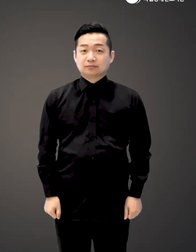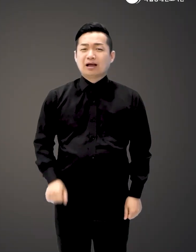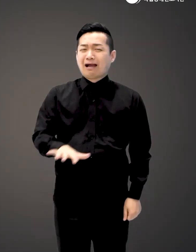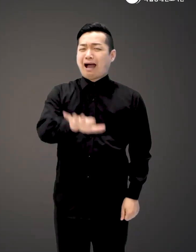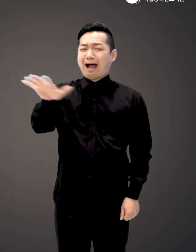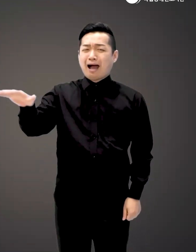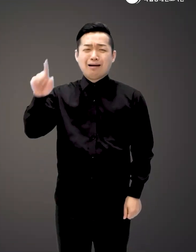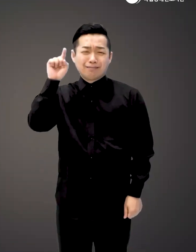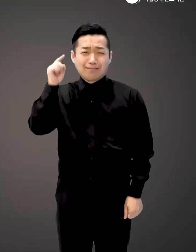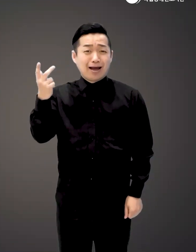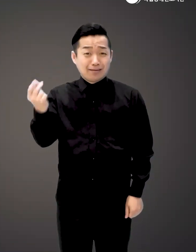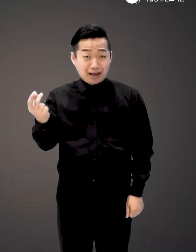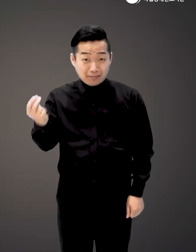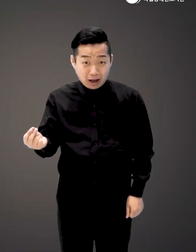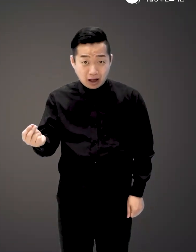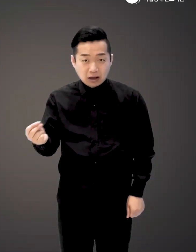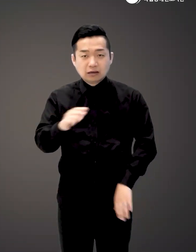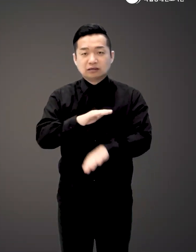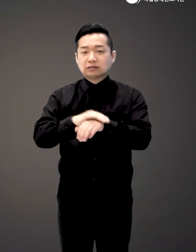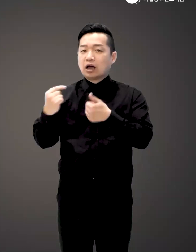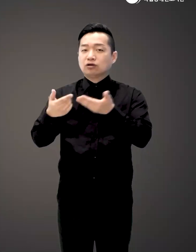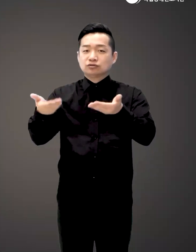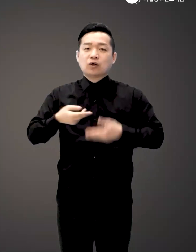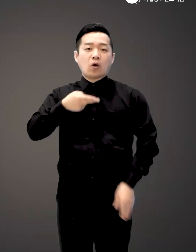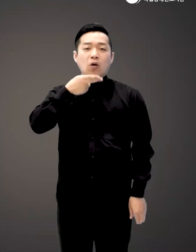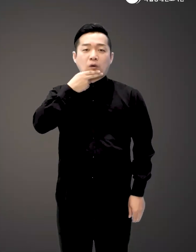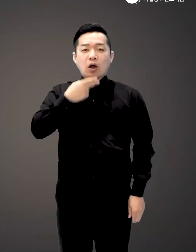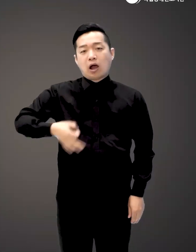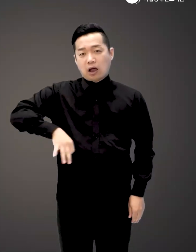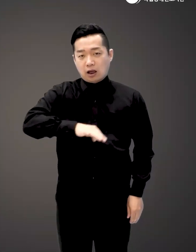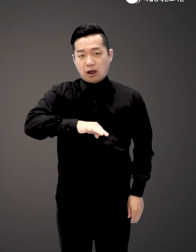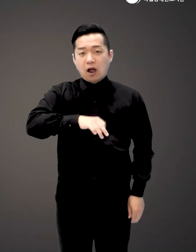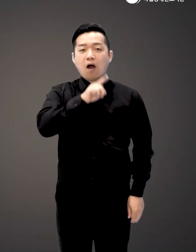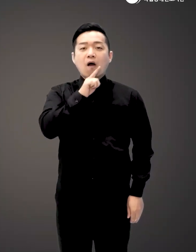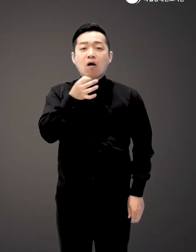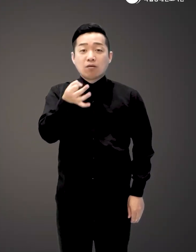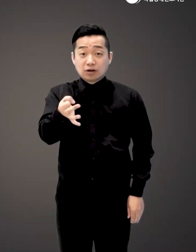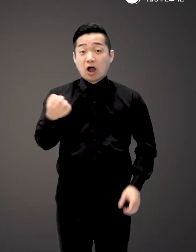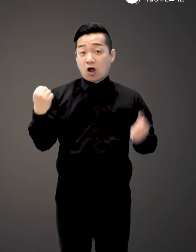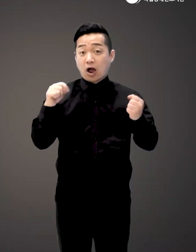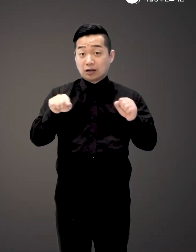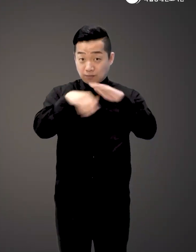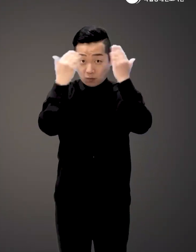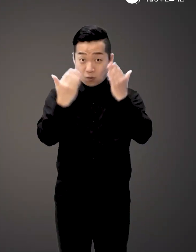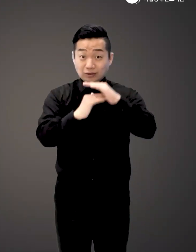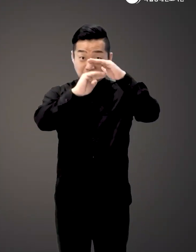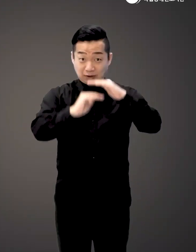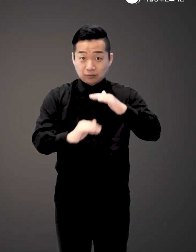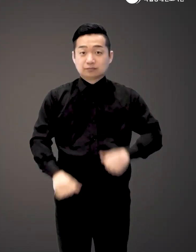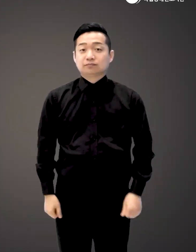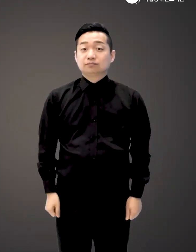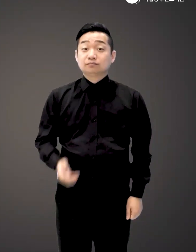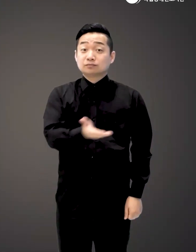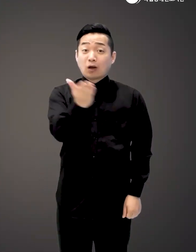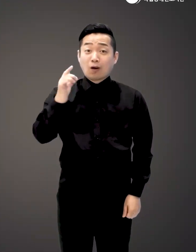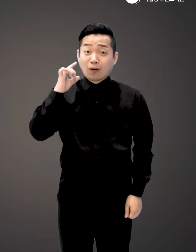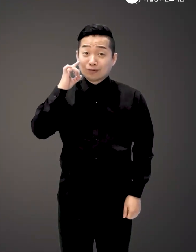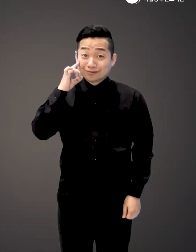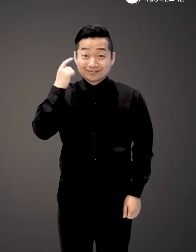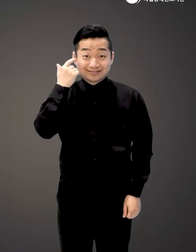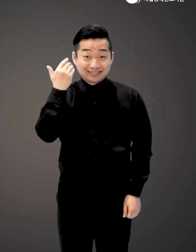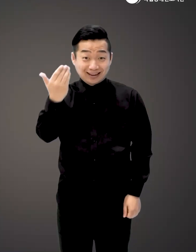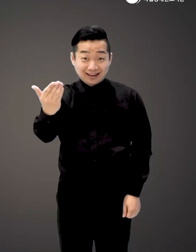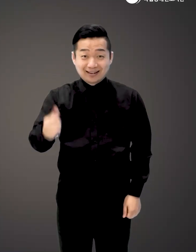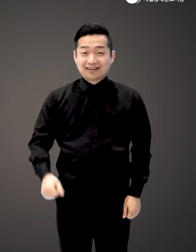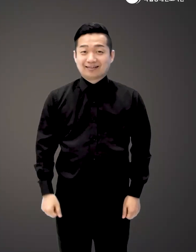누구나 대변을 보지만 아무도 제대로 가르쳐주지 않는 대장과 학문 건강의 모든 것 여러분은